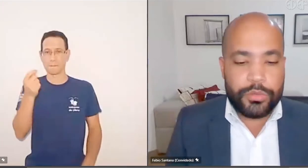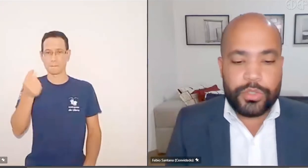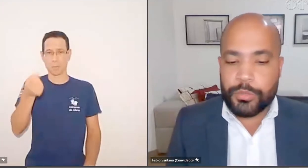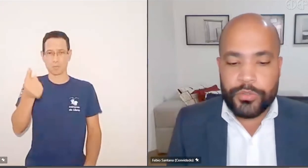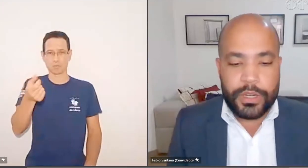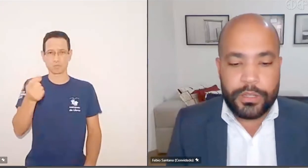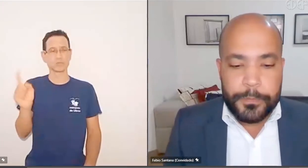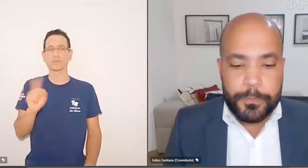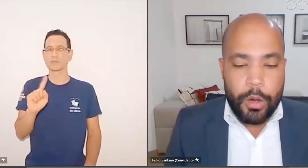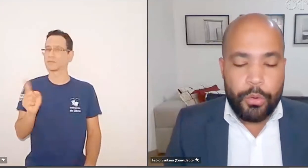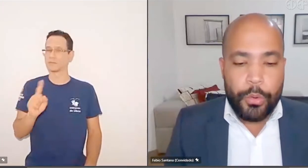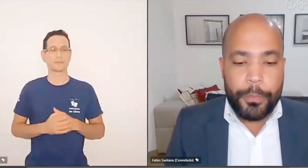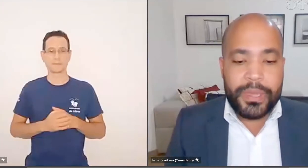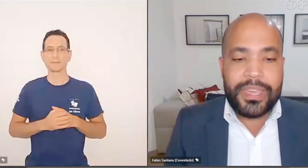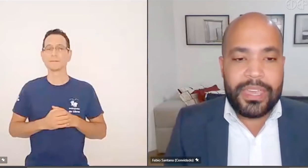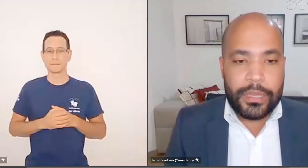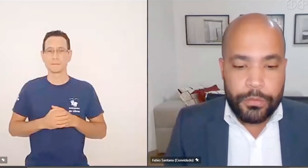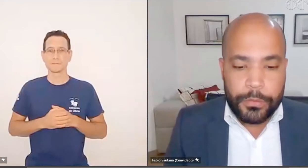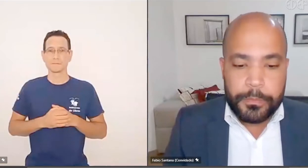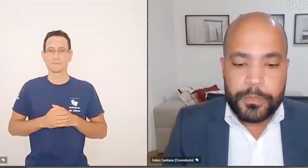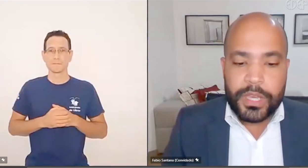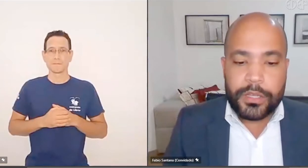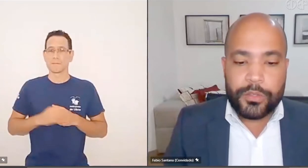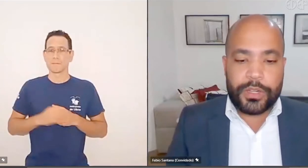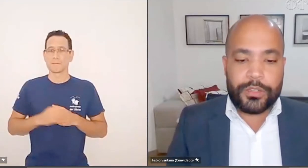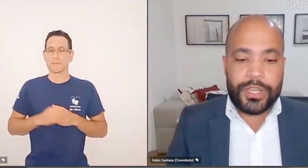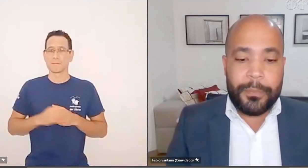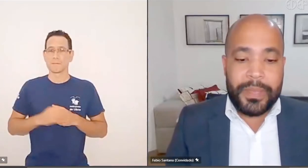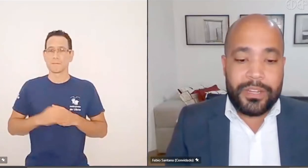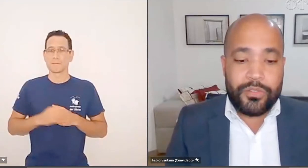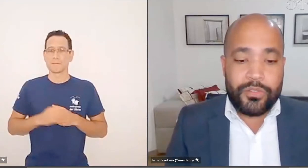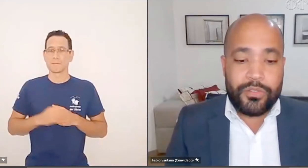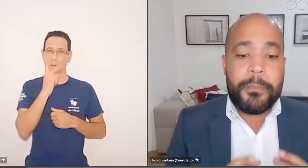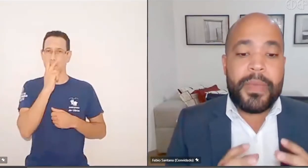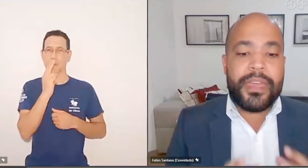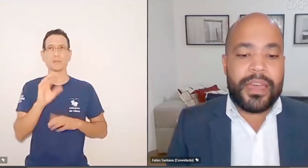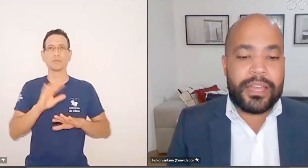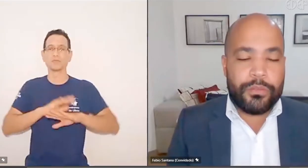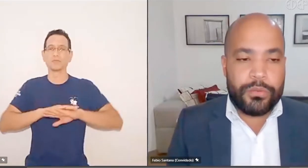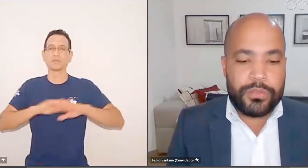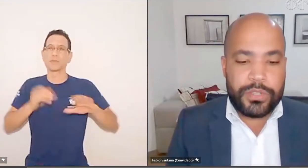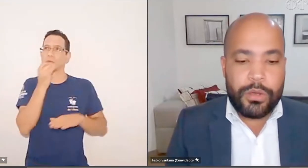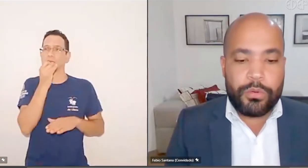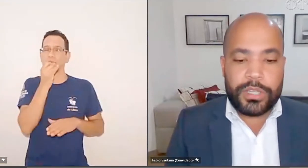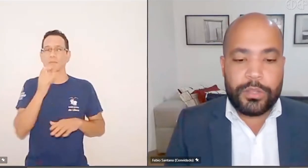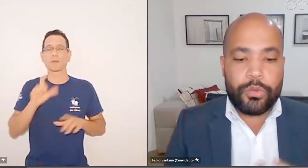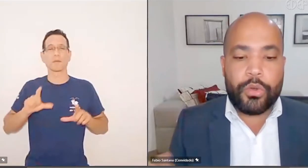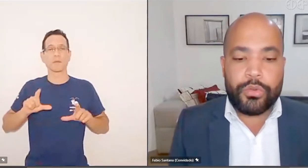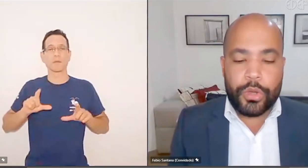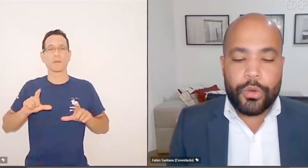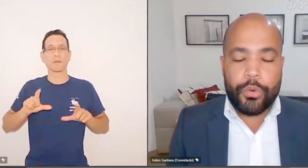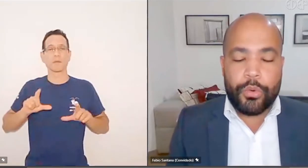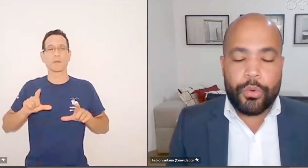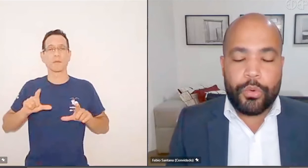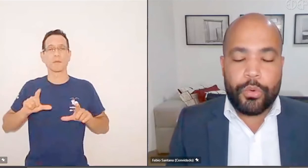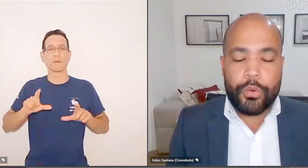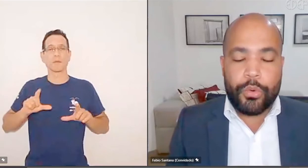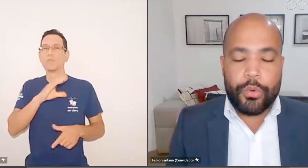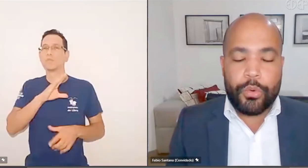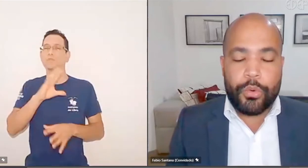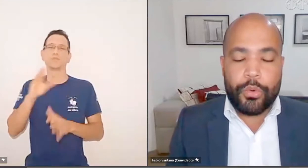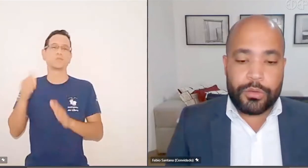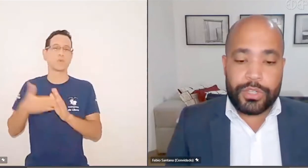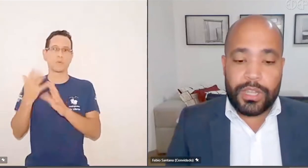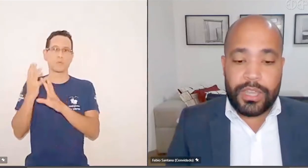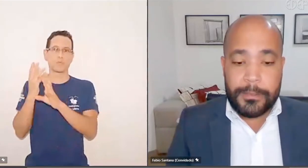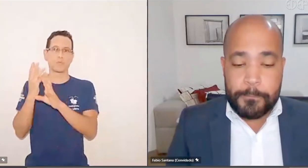portanto, nós não estamos falando de algo pequeno, né, nós estamos falando de apenas o que foi empenhado sem contar todo o custo